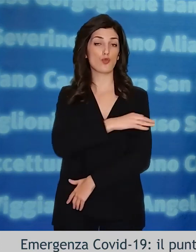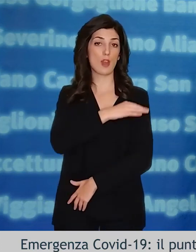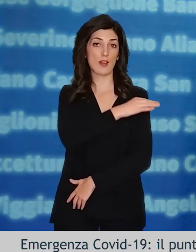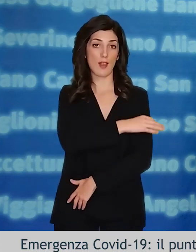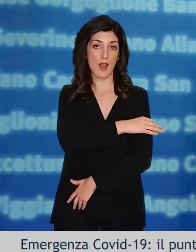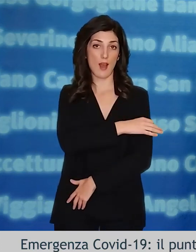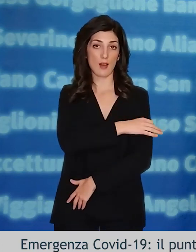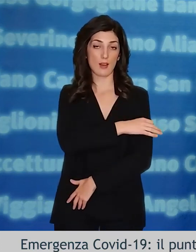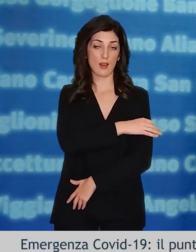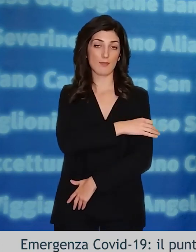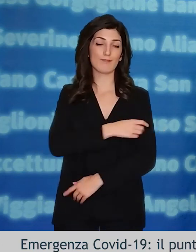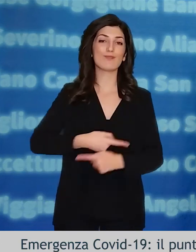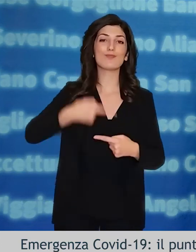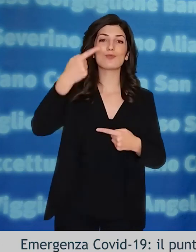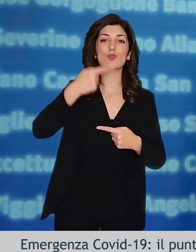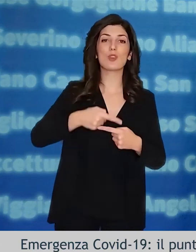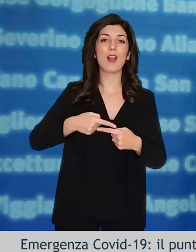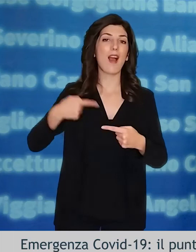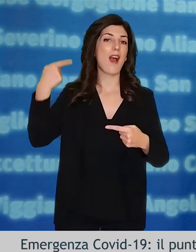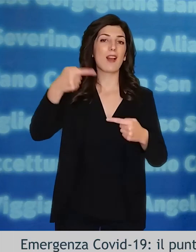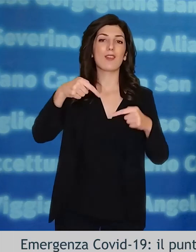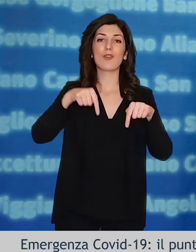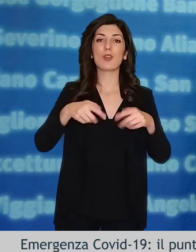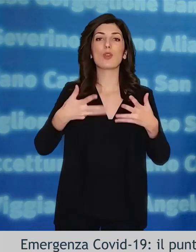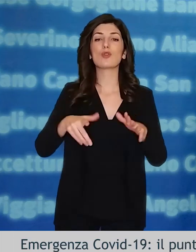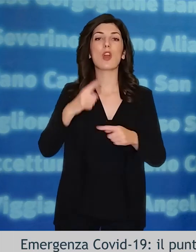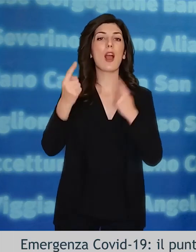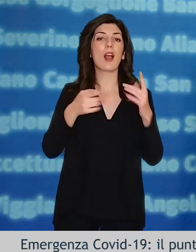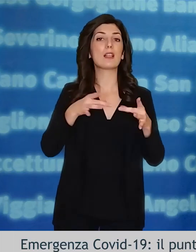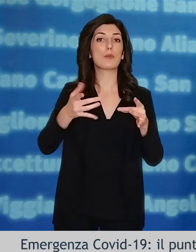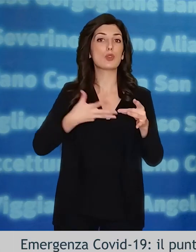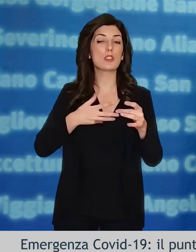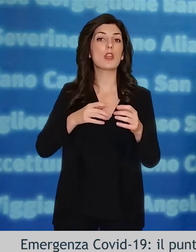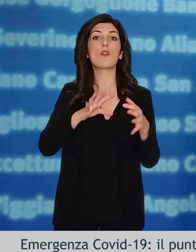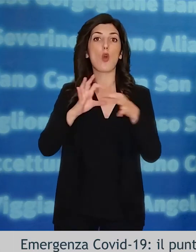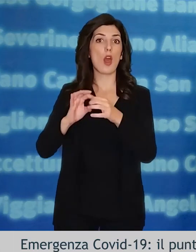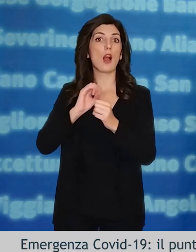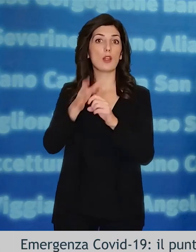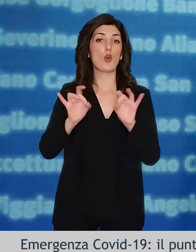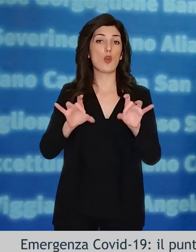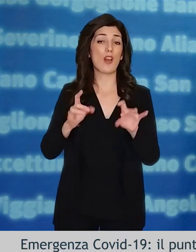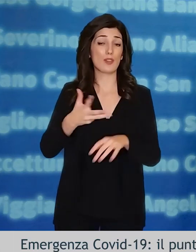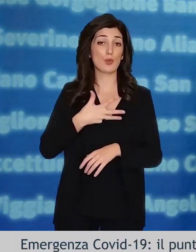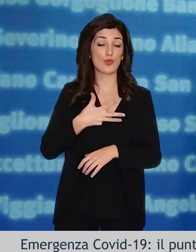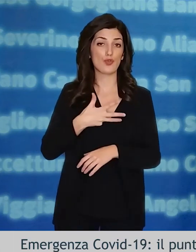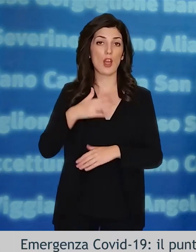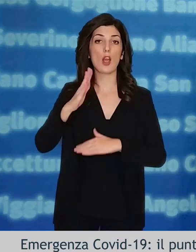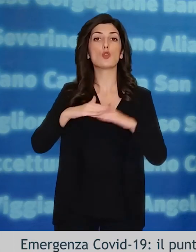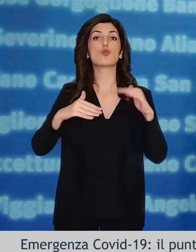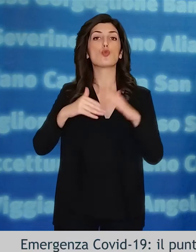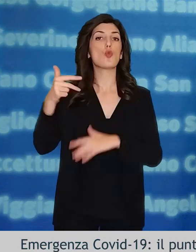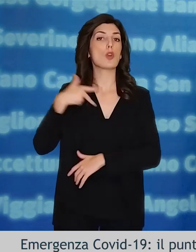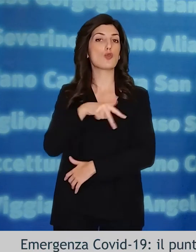residenziali sociosanitarie, che in questi giorni sono interessate appunto da positività per Covid-19.